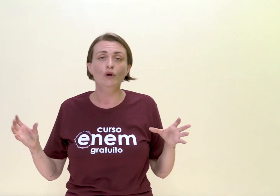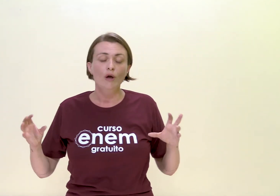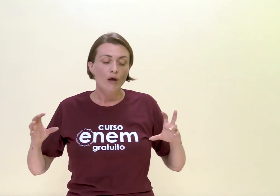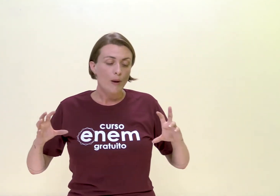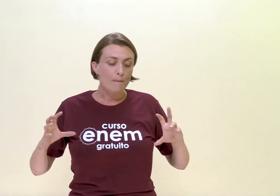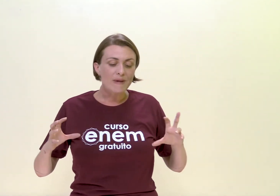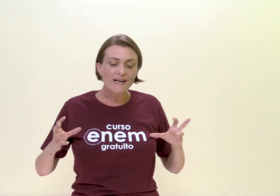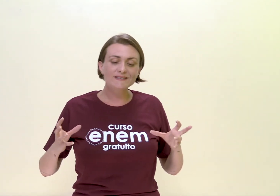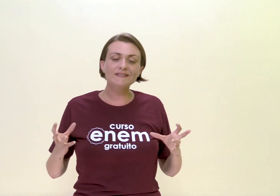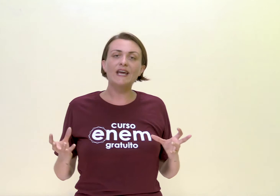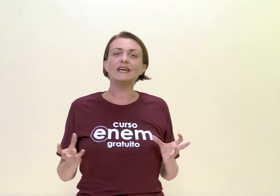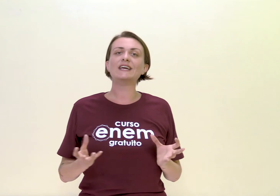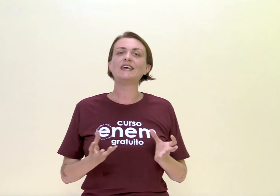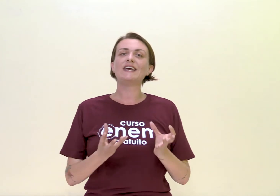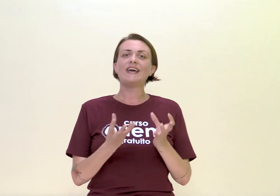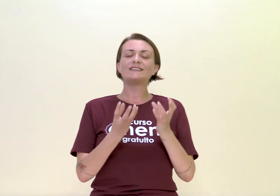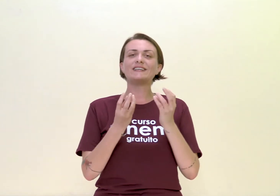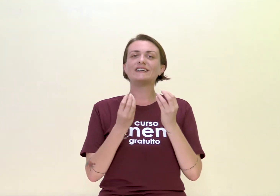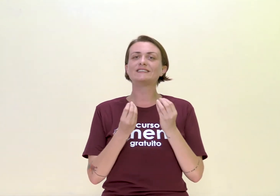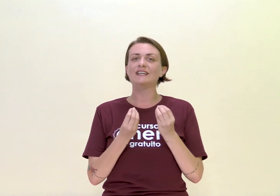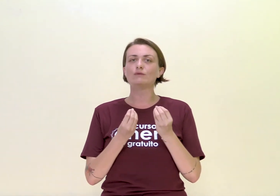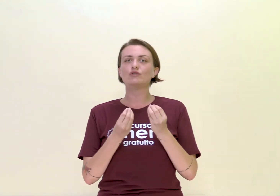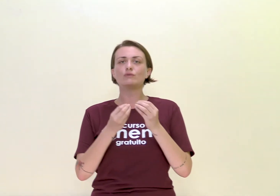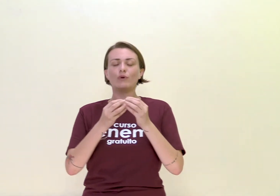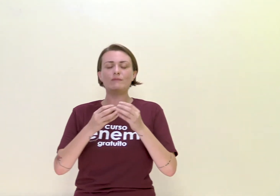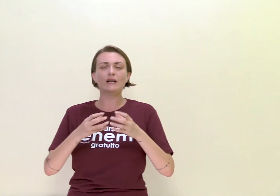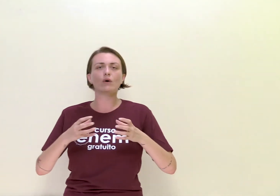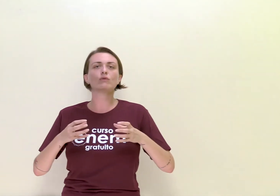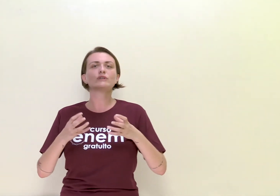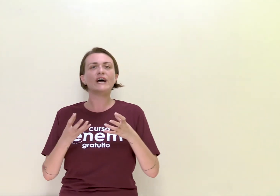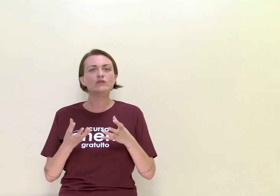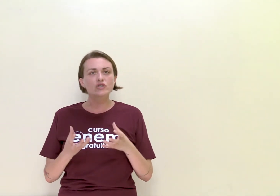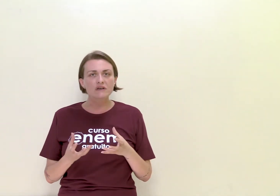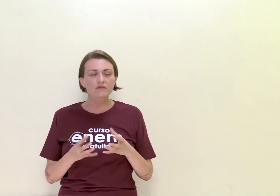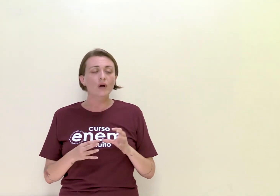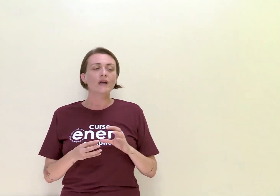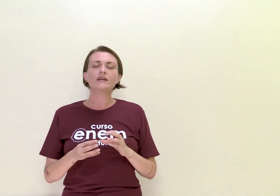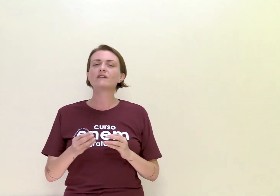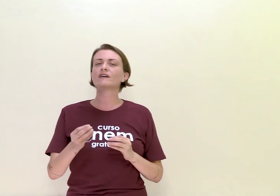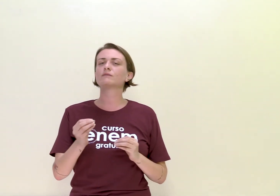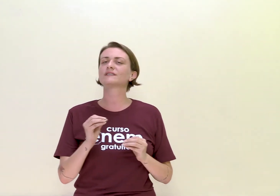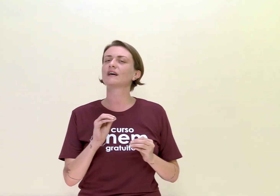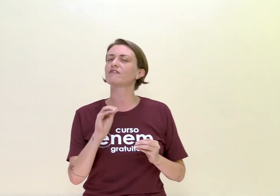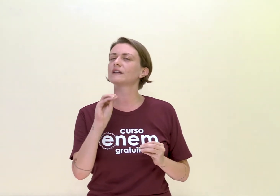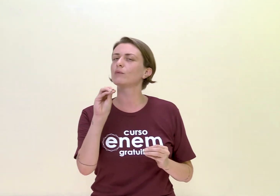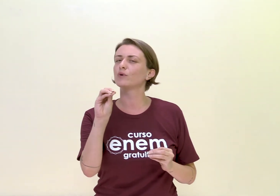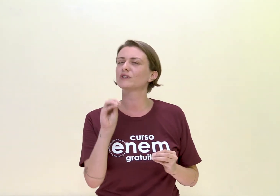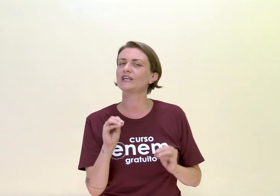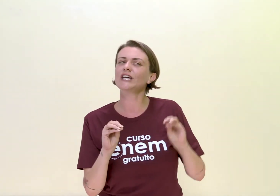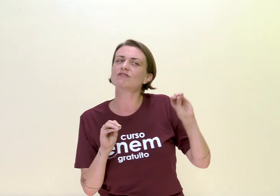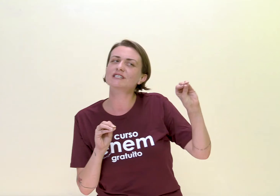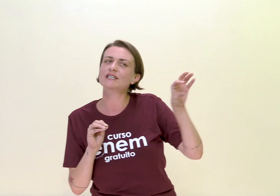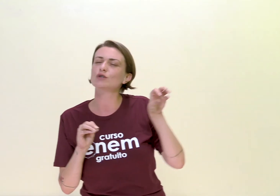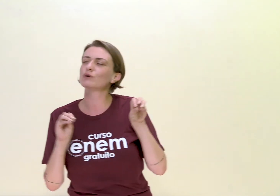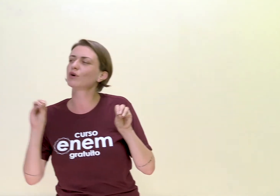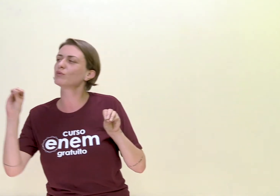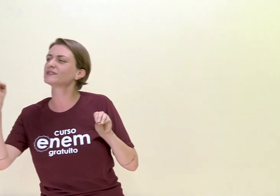mas tem aí essa questão de um poema longo narrativo. E ele vai começar a falar um pouquinho sobre como a